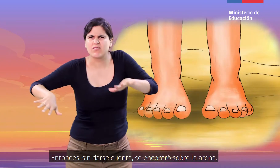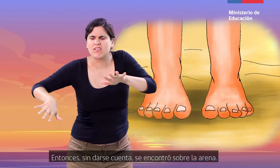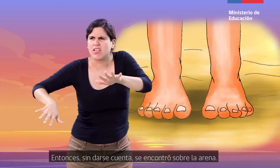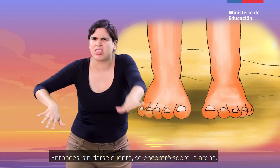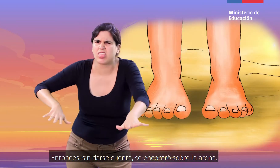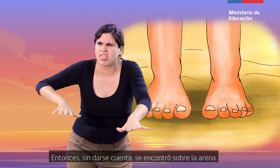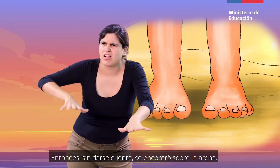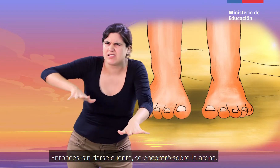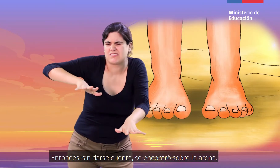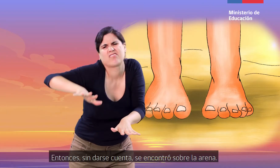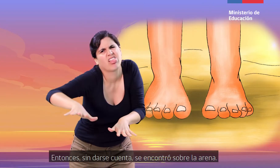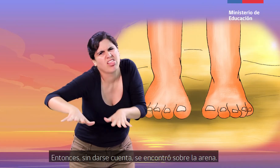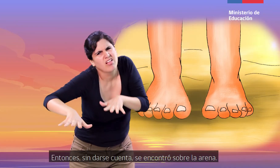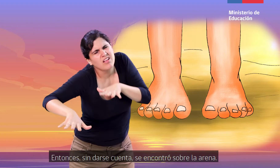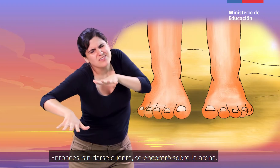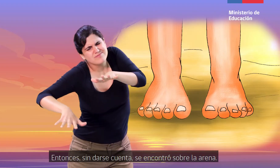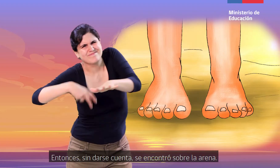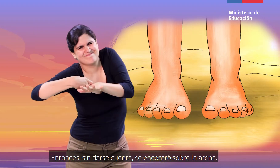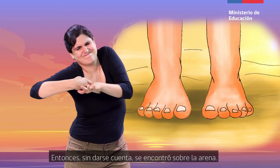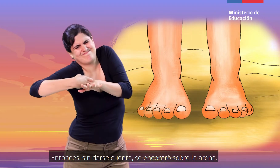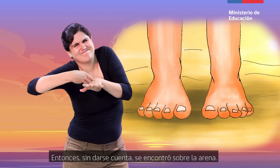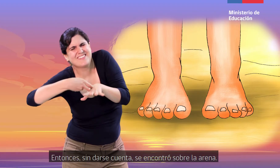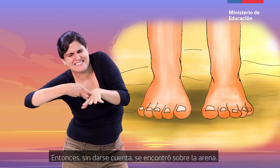Entonces, sin darse cuenta, se encontró sobre la arena.